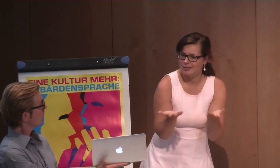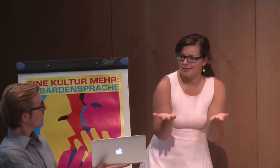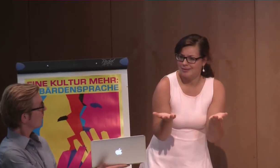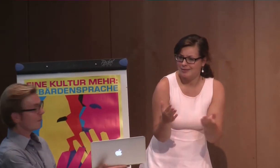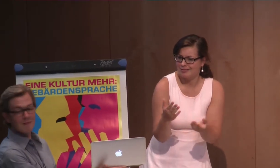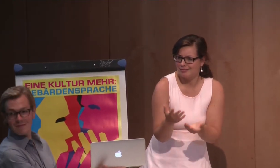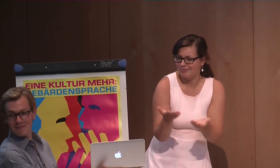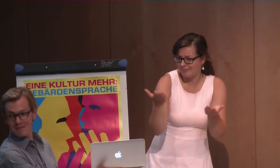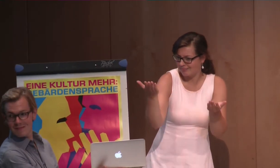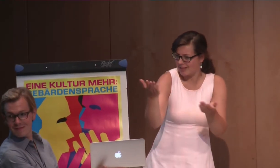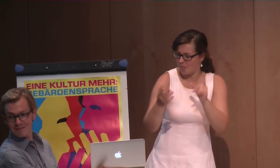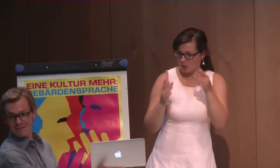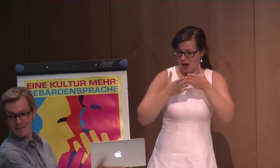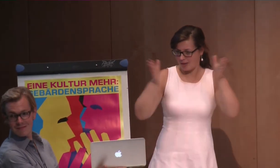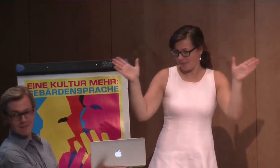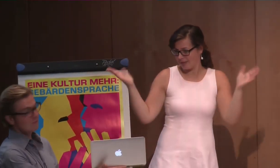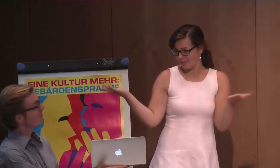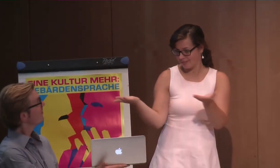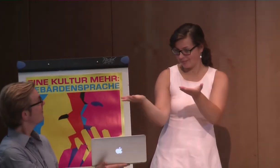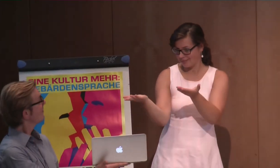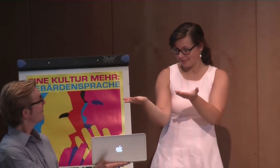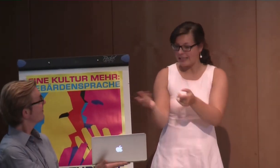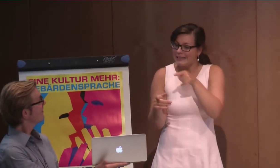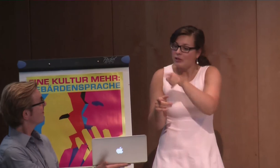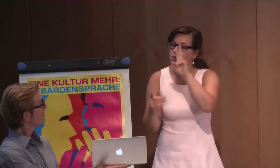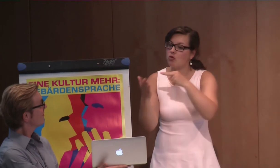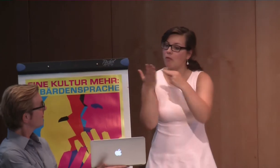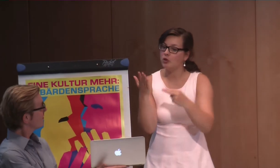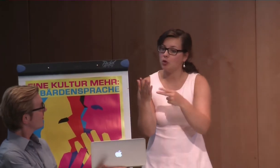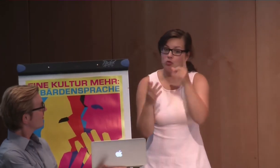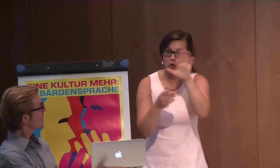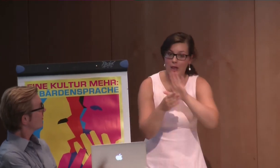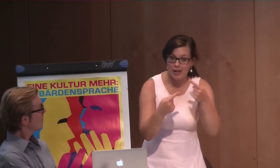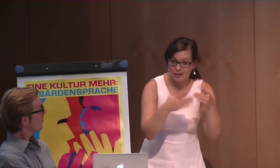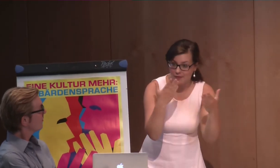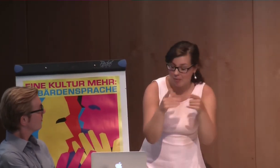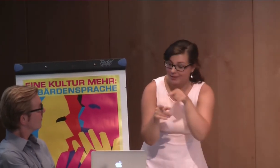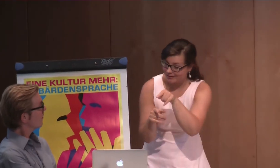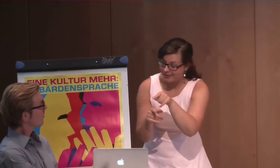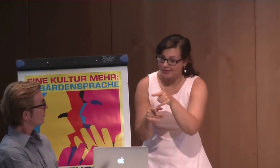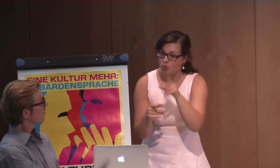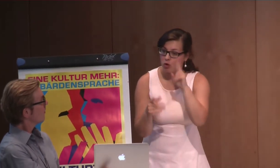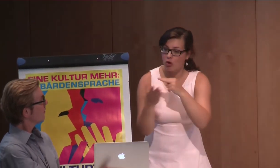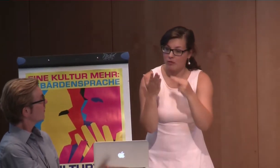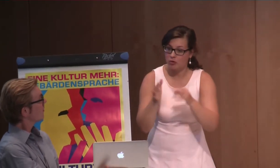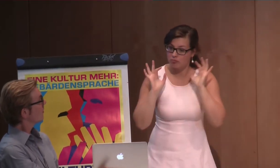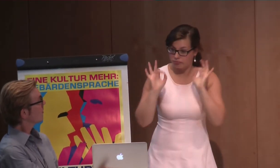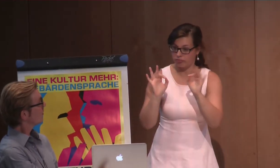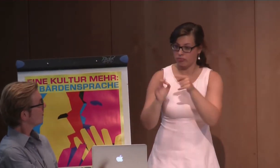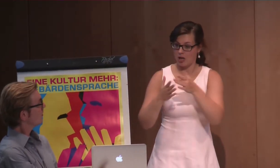schwächerig ist und sich auch der Gehörlosenkultur zugehörig fühlt, ist die Formulierung ja genauso gehalten. Also in Deutschland ist es so,